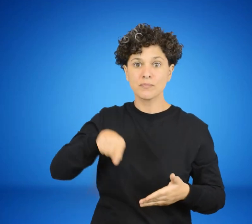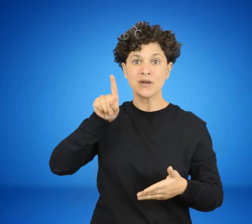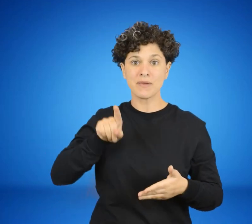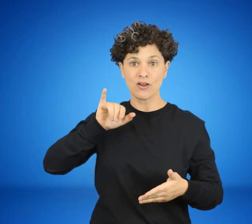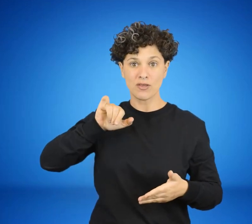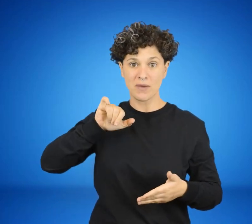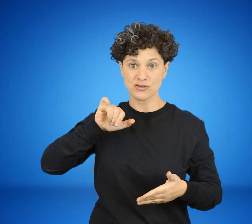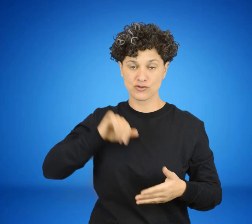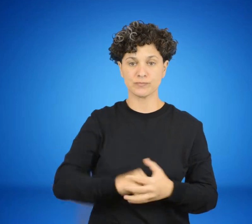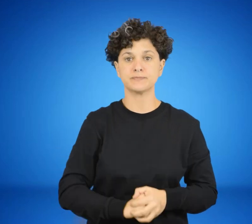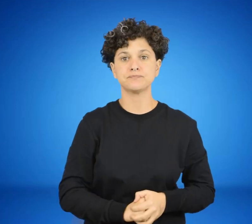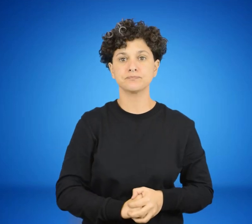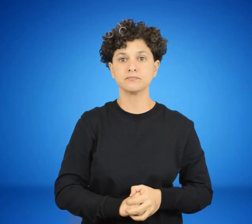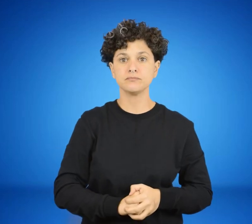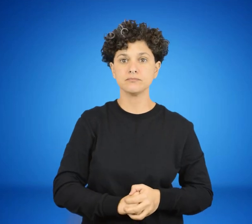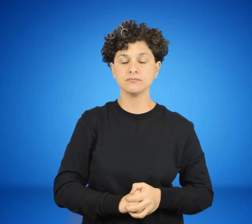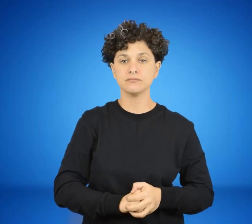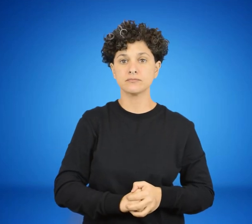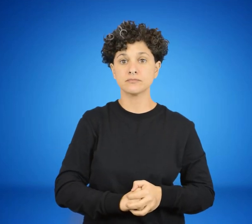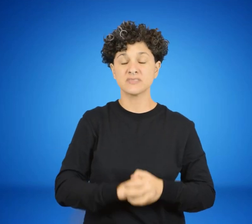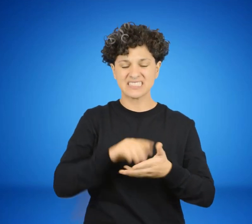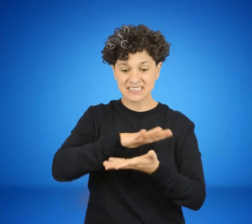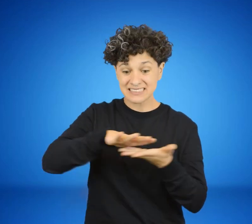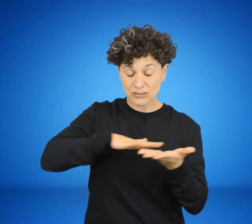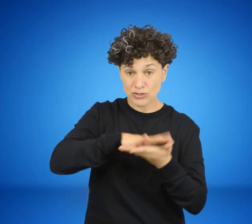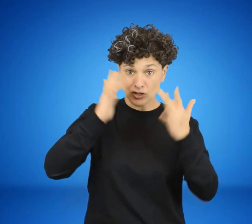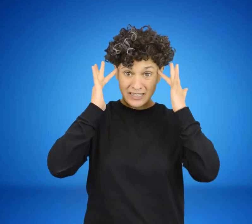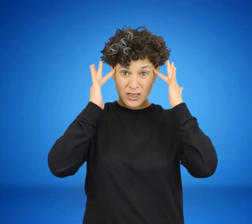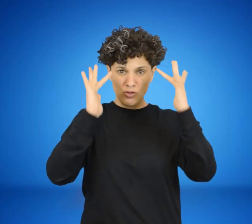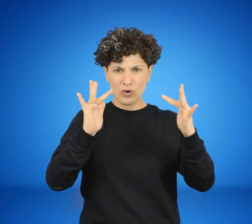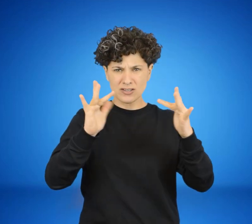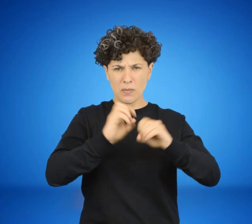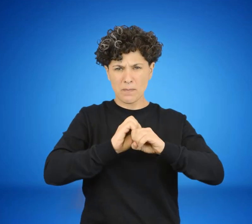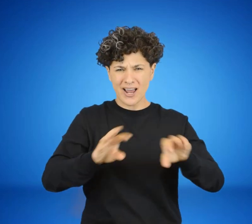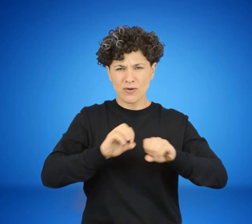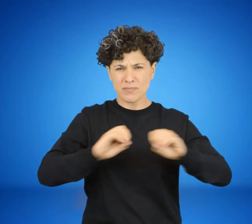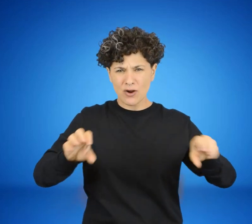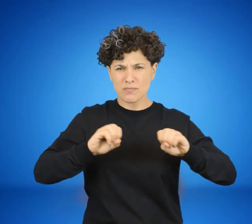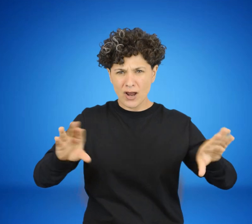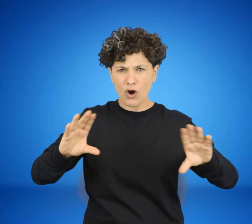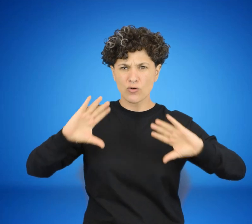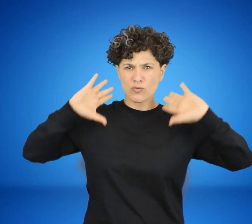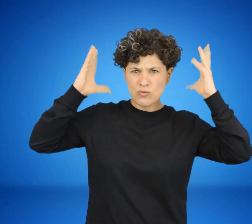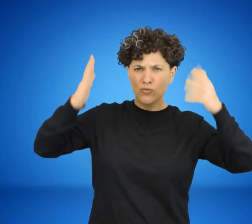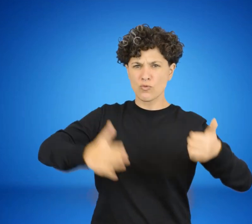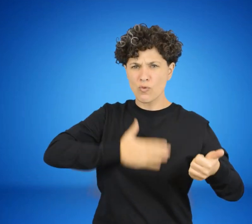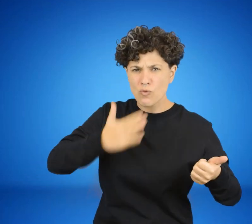en 10 años, y la situación en la enseñanza se agravaba día a día con